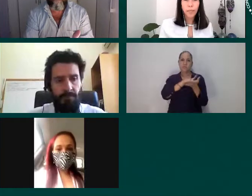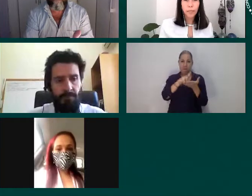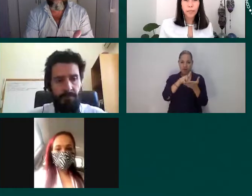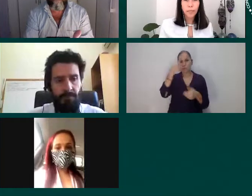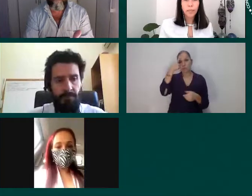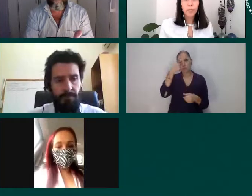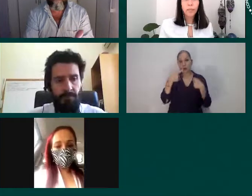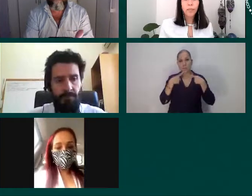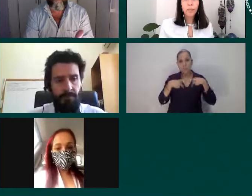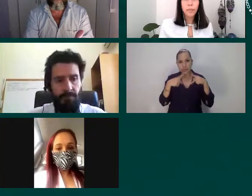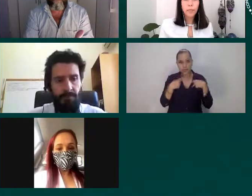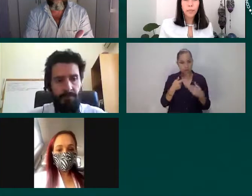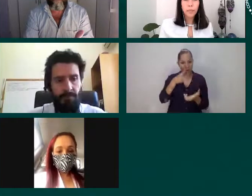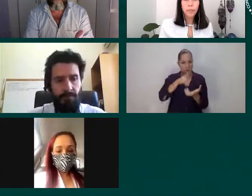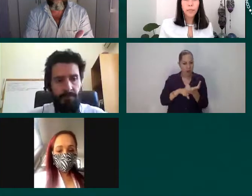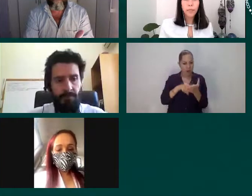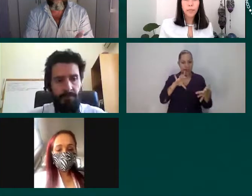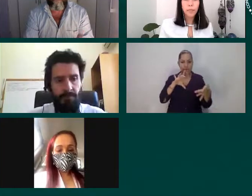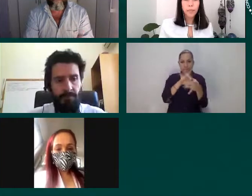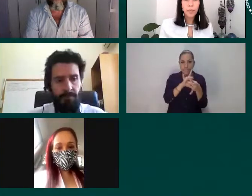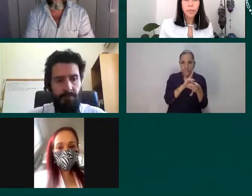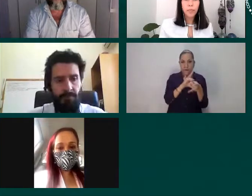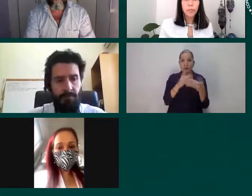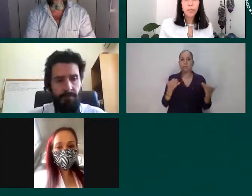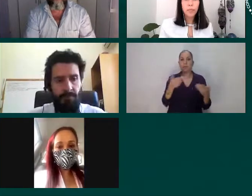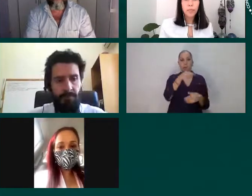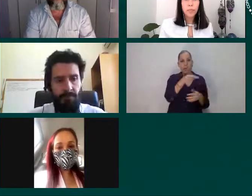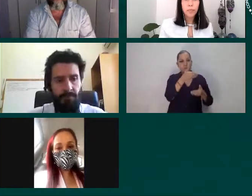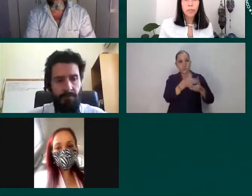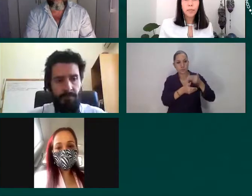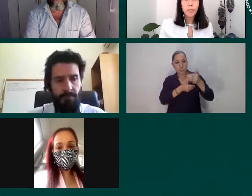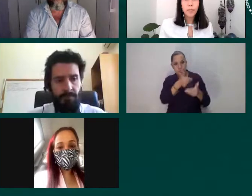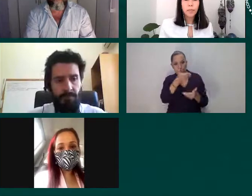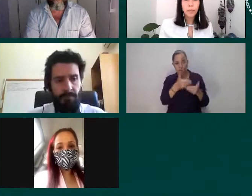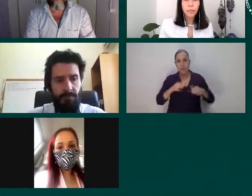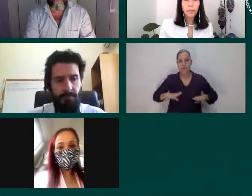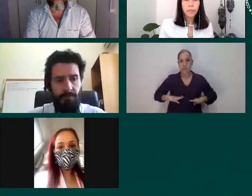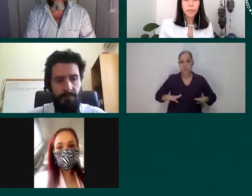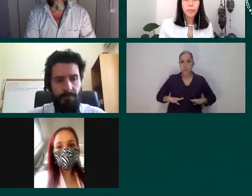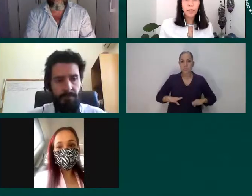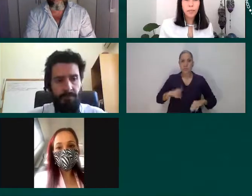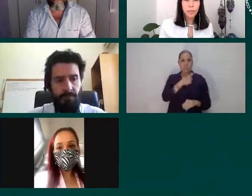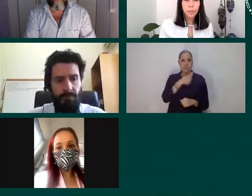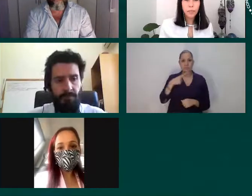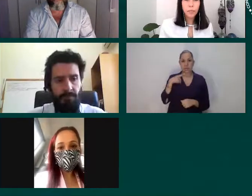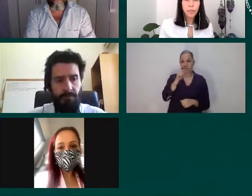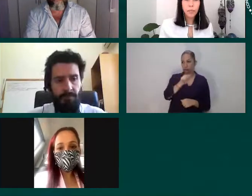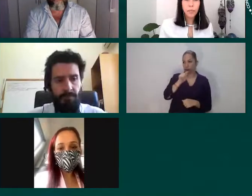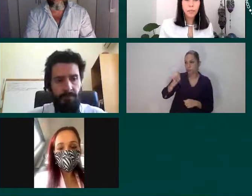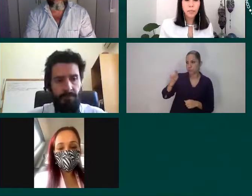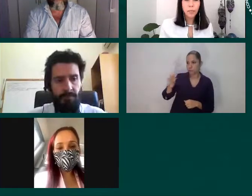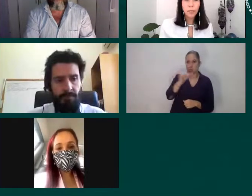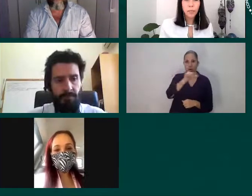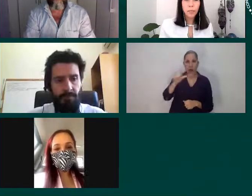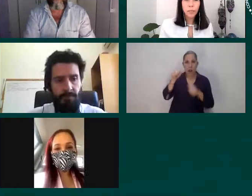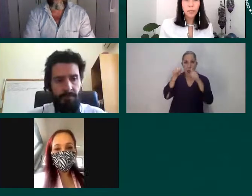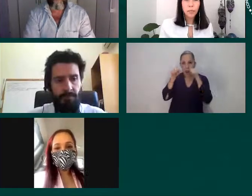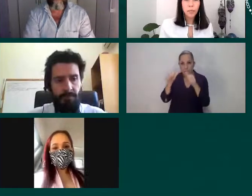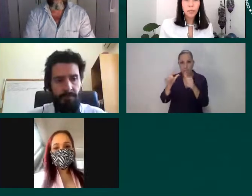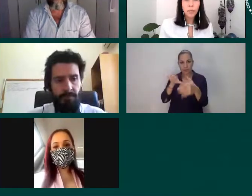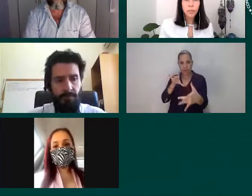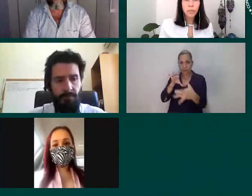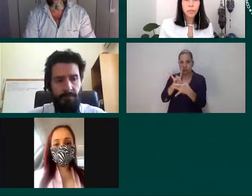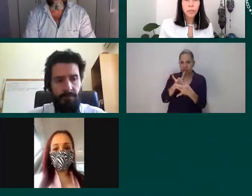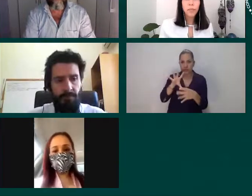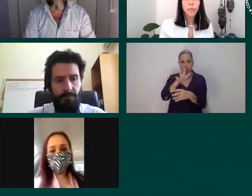desplazadas y retornadas, se vean reconocidos mediante el otorgamiento de una atención integral dirigida a la integración de las personas con un